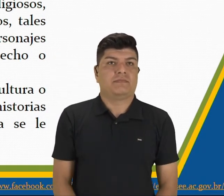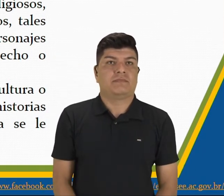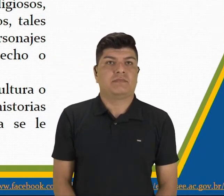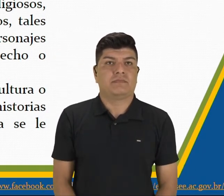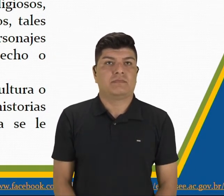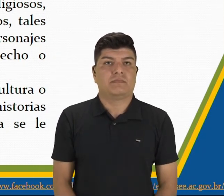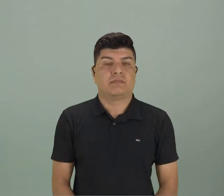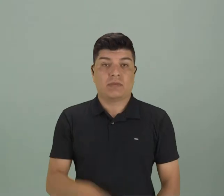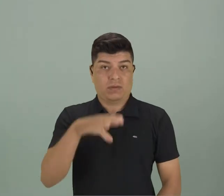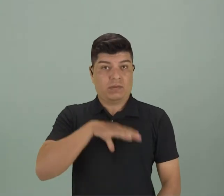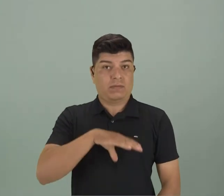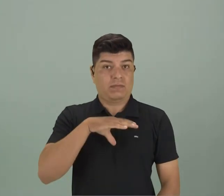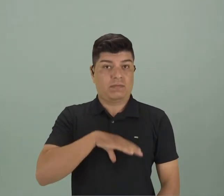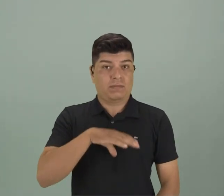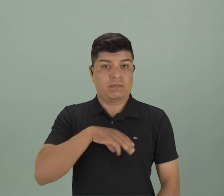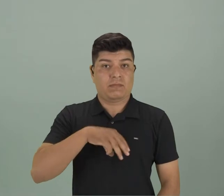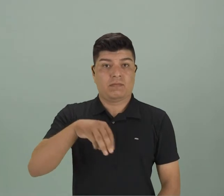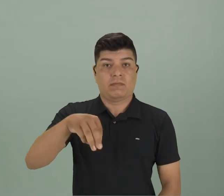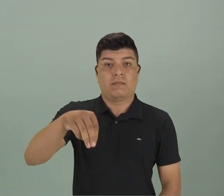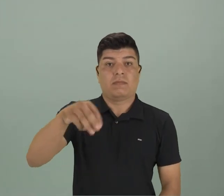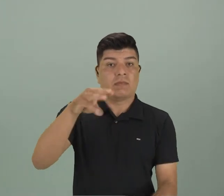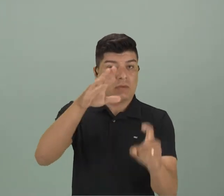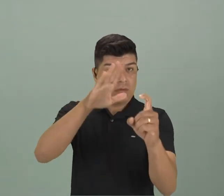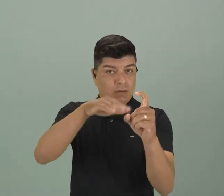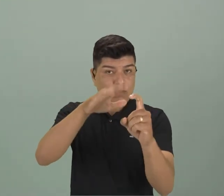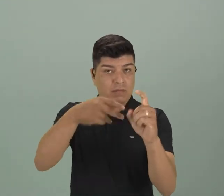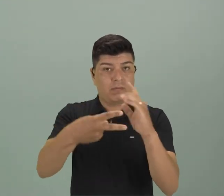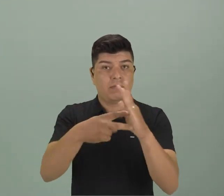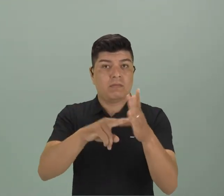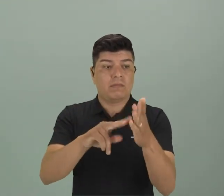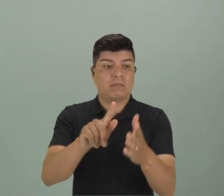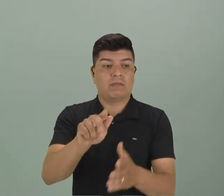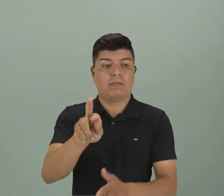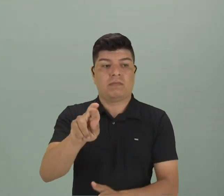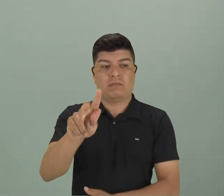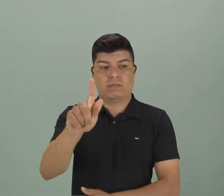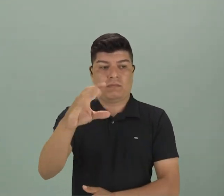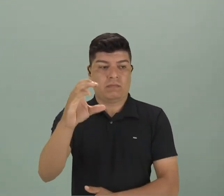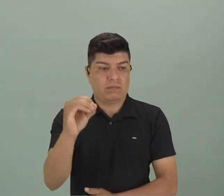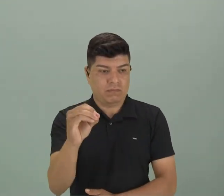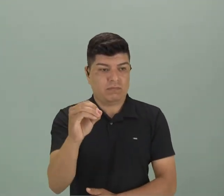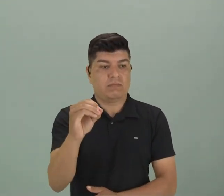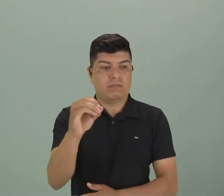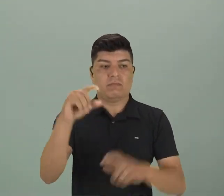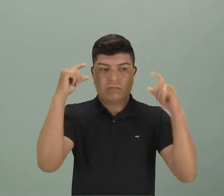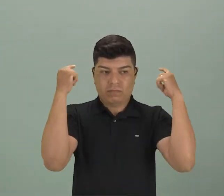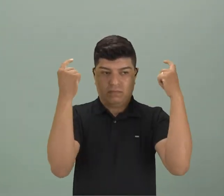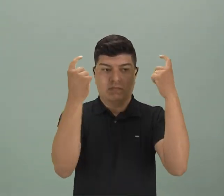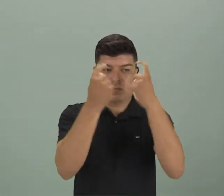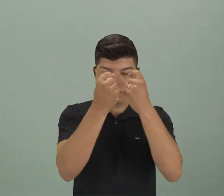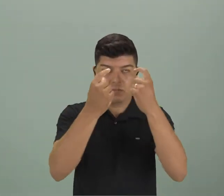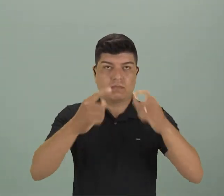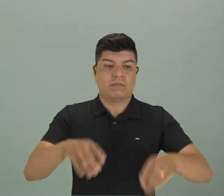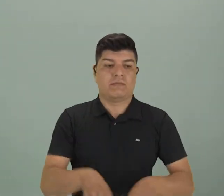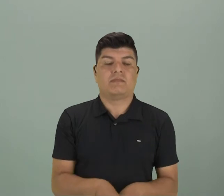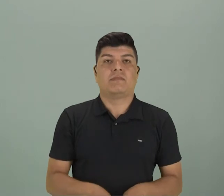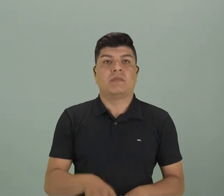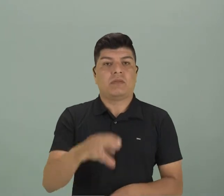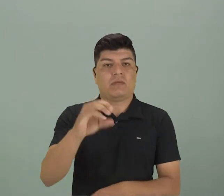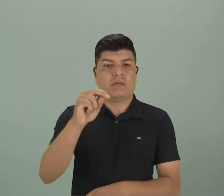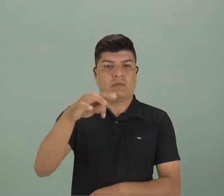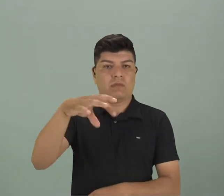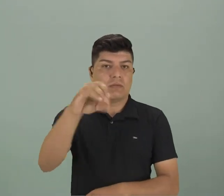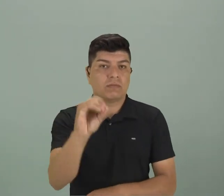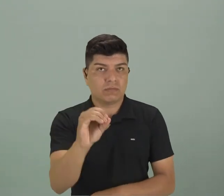¿Qué mito? El mito viene del griego, mitos, que significa relato o cuento, que es un relato